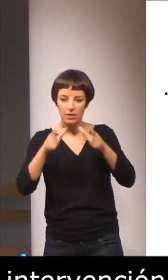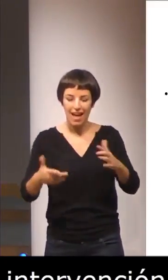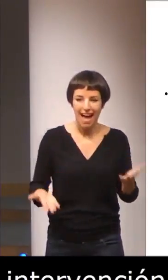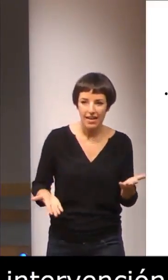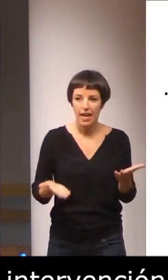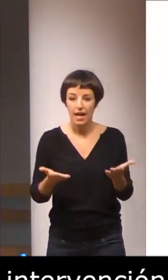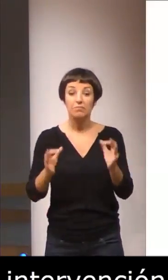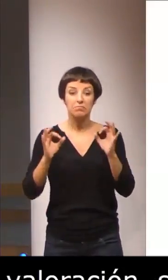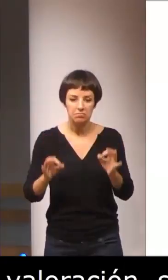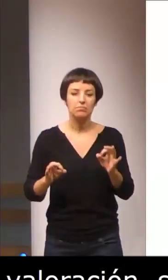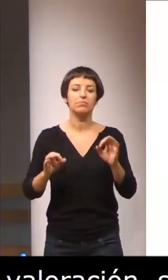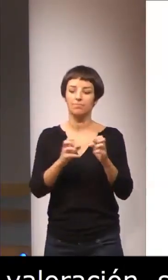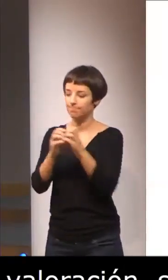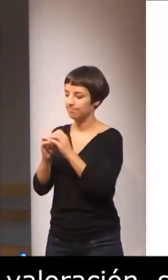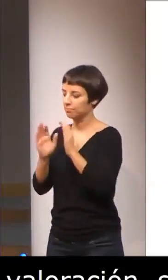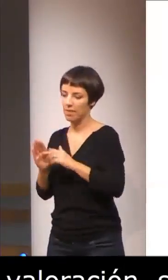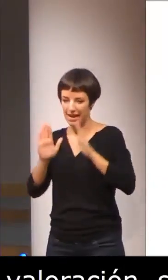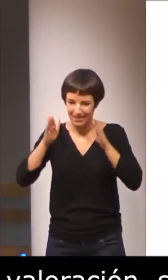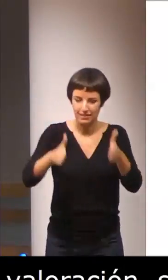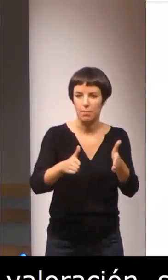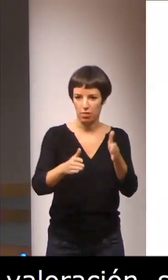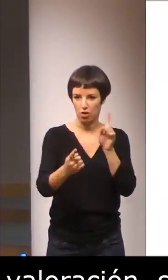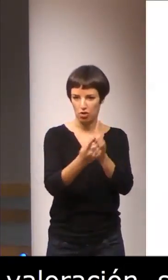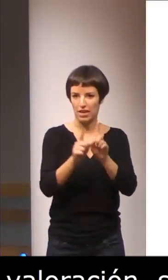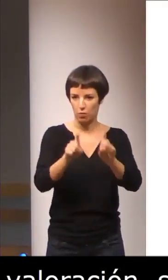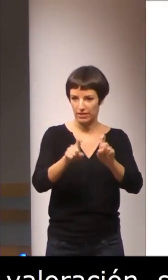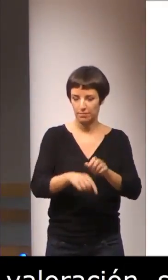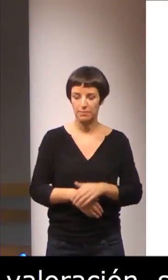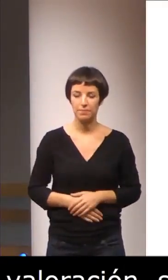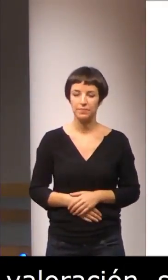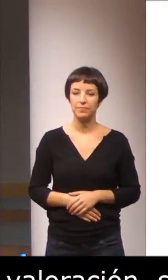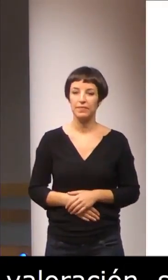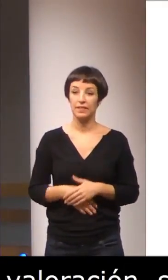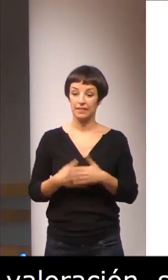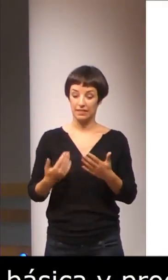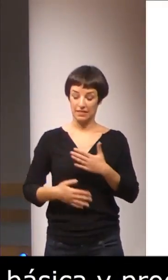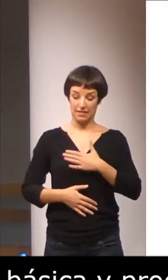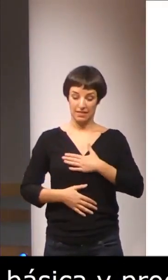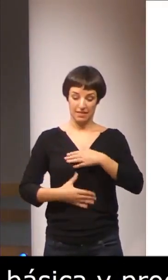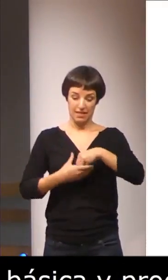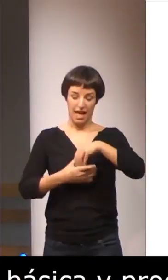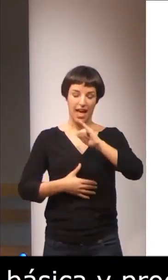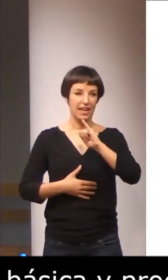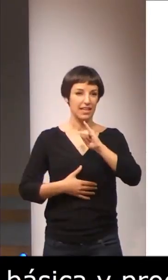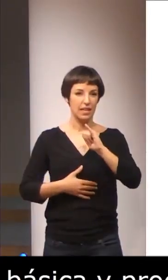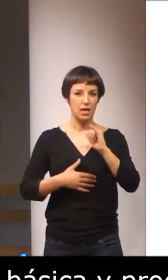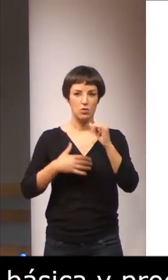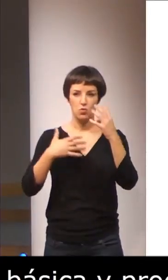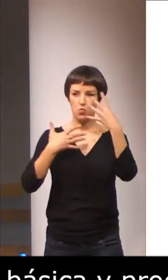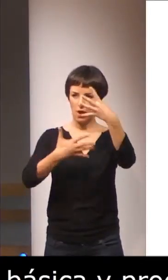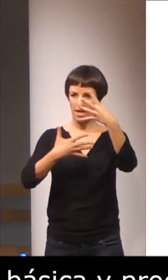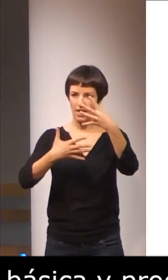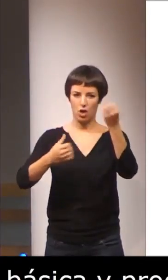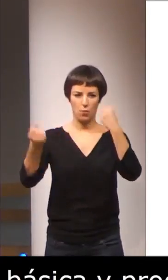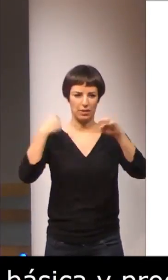intervención educativa. El instrumento se estructura en nueve comportamientos